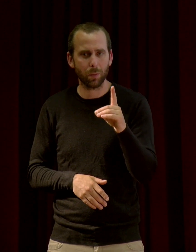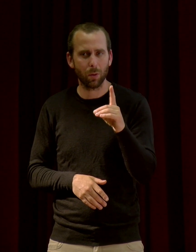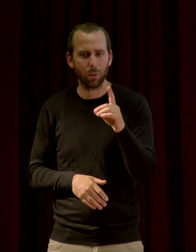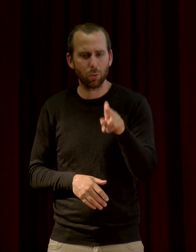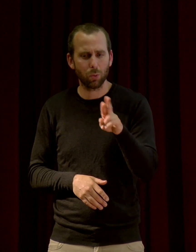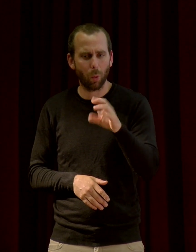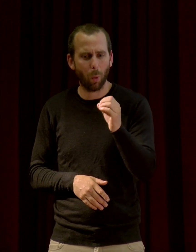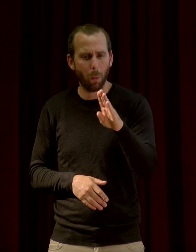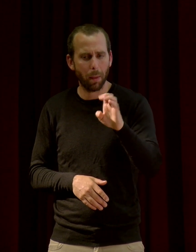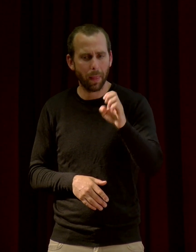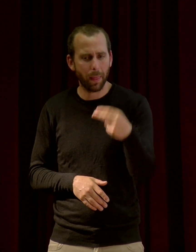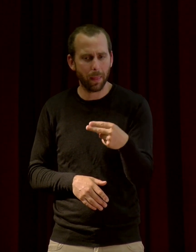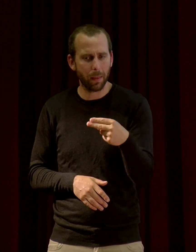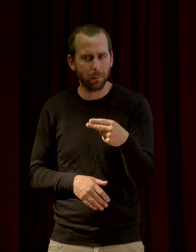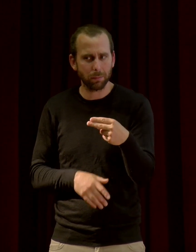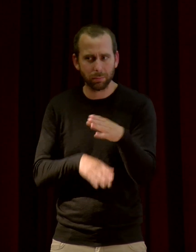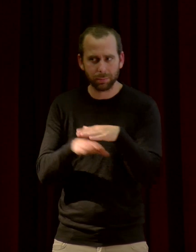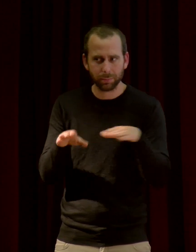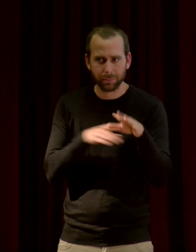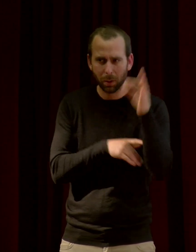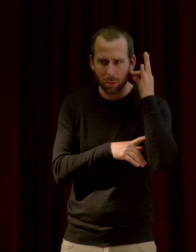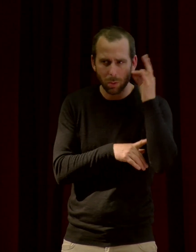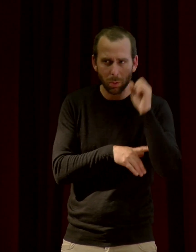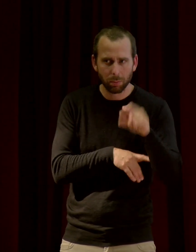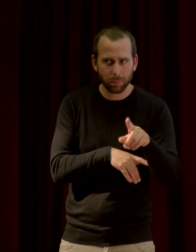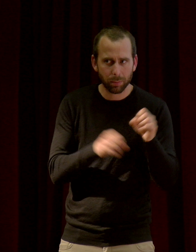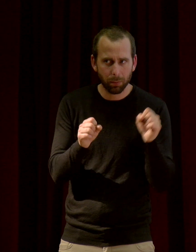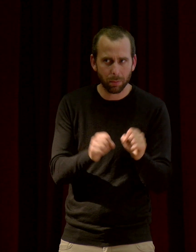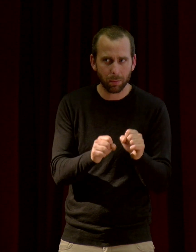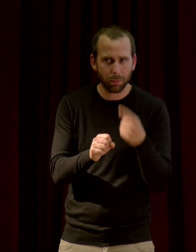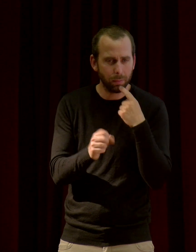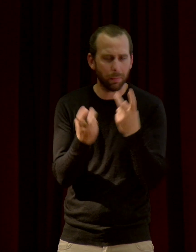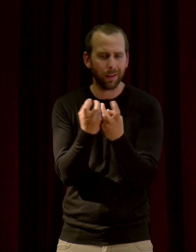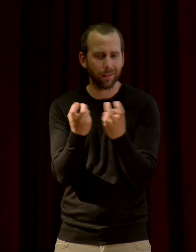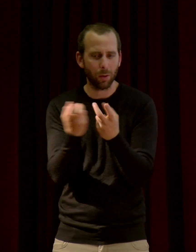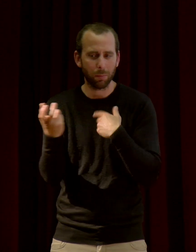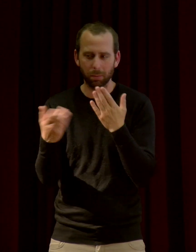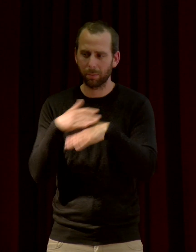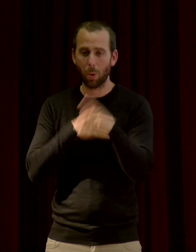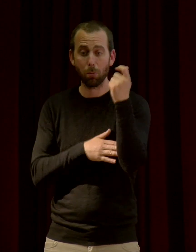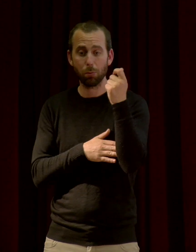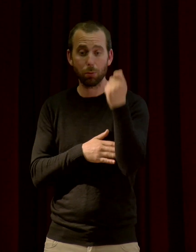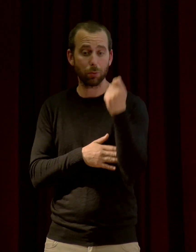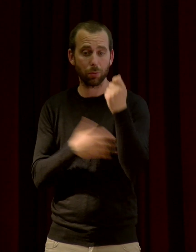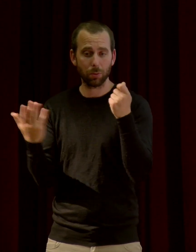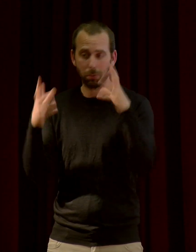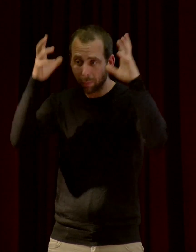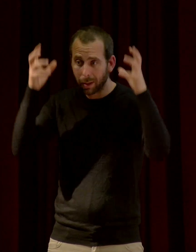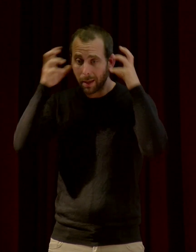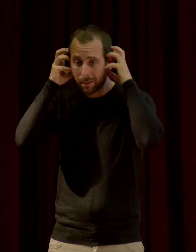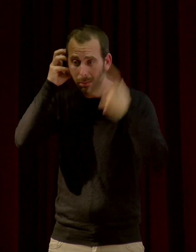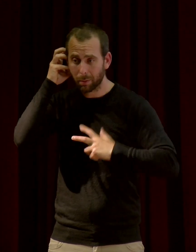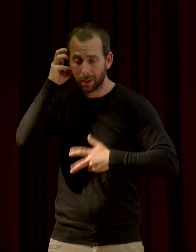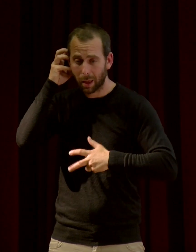avoir ce genre de sons à porter, est-ce que ça a quand même un effet de, typiquement, je suis dans le bus, je mets mon casque et je mets des bruits de cigales, par exemple ?